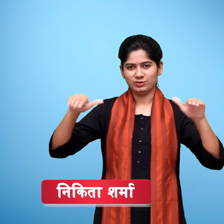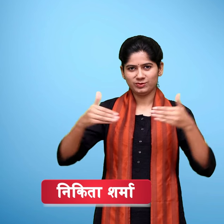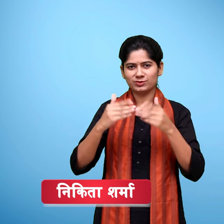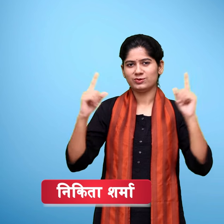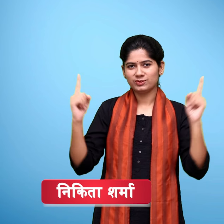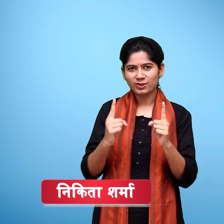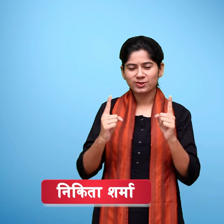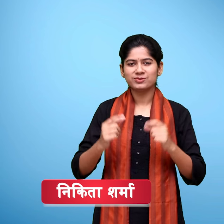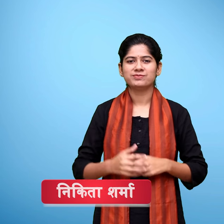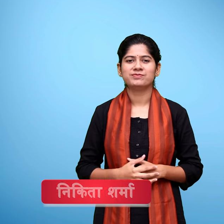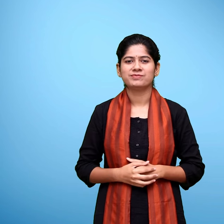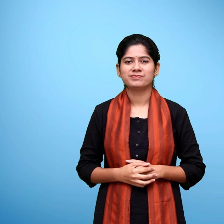आमुख प्रिष्ठ तीन